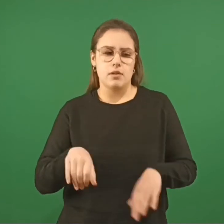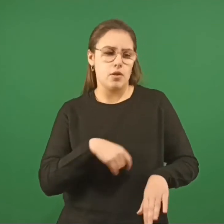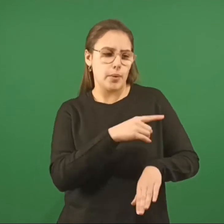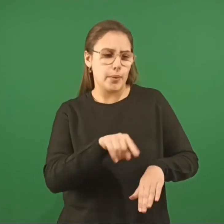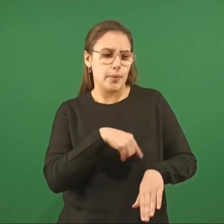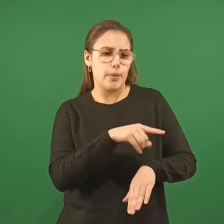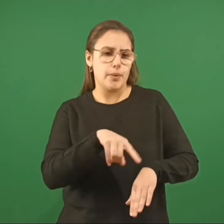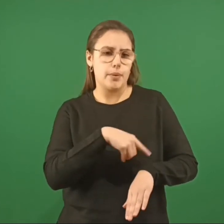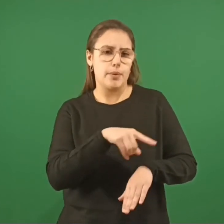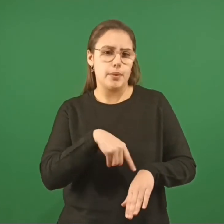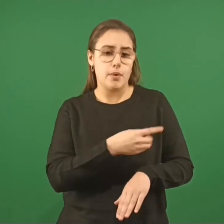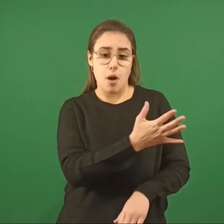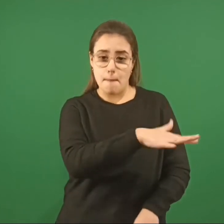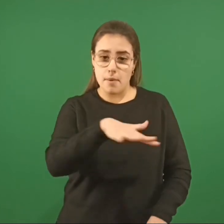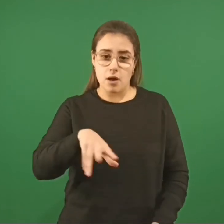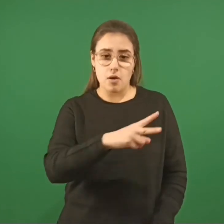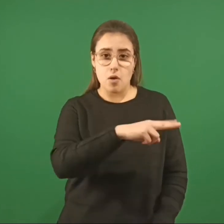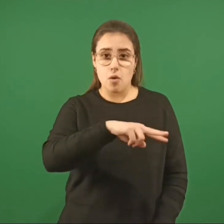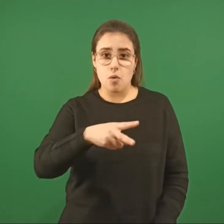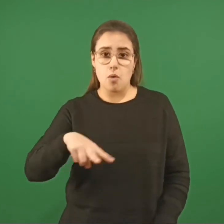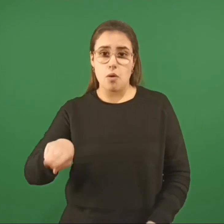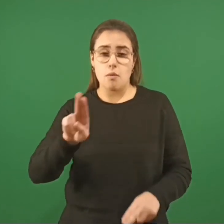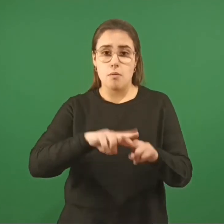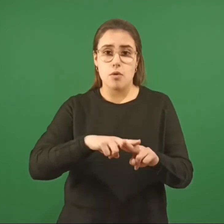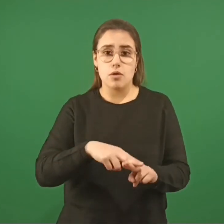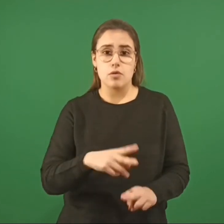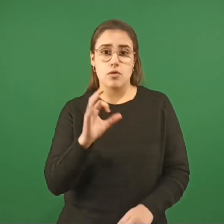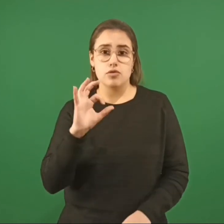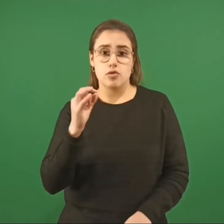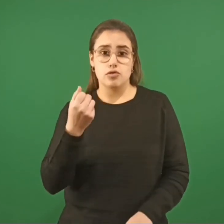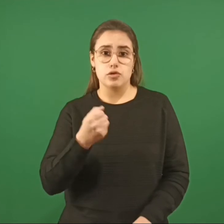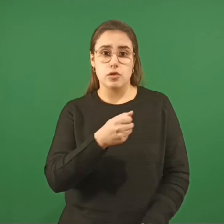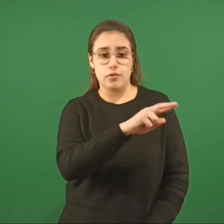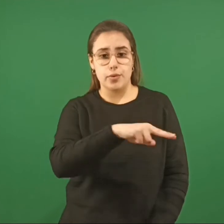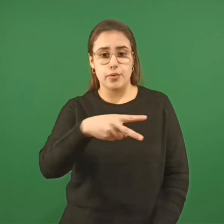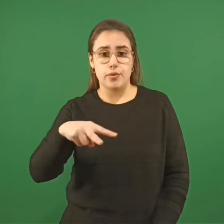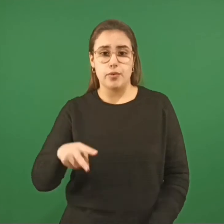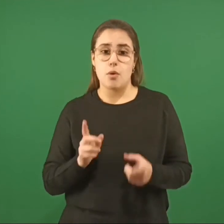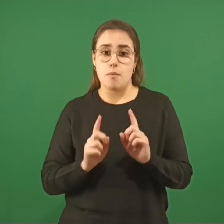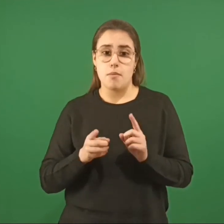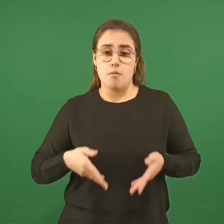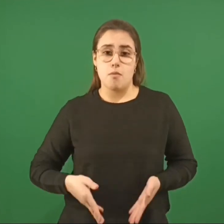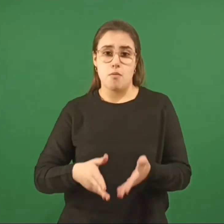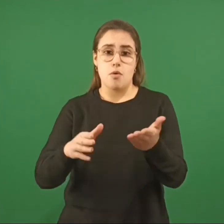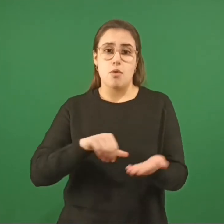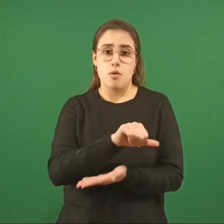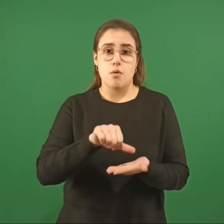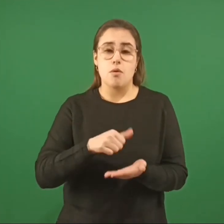Muerto, el cuerpo de Sosa flota horas más tarde En el mismo río de La Plata donde hacía un rato nomás Estaban tirando sus aparejos caseros